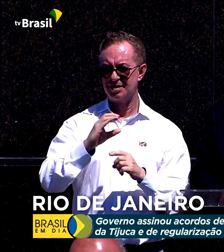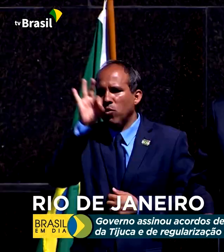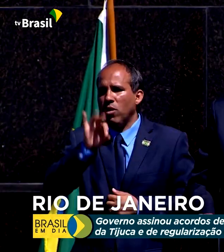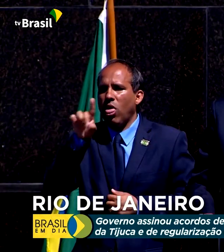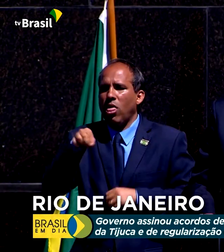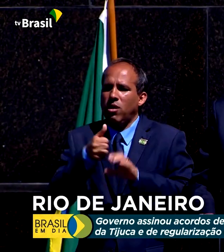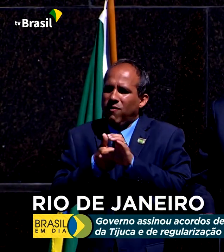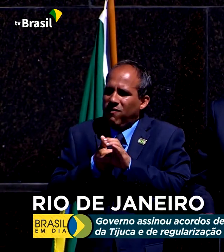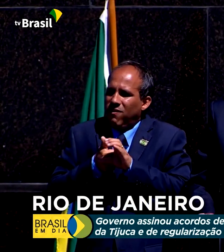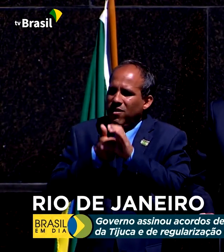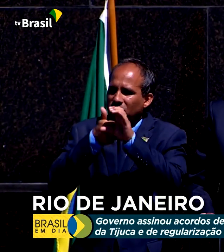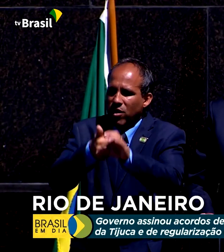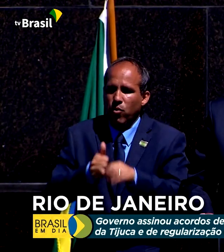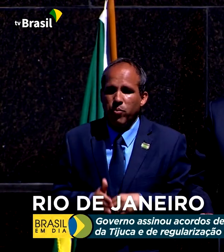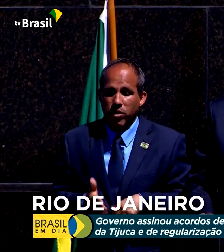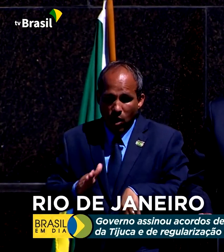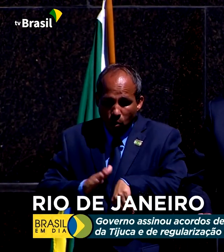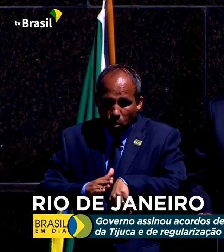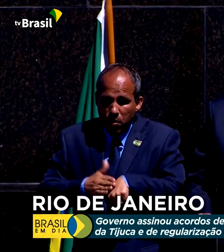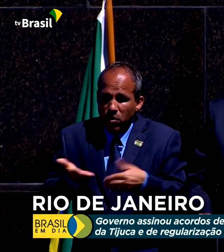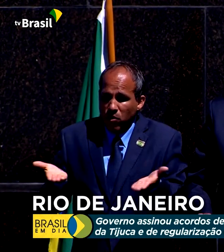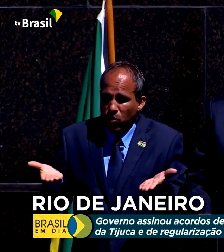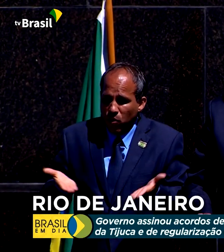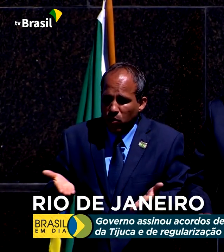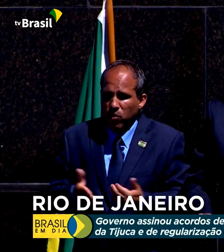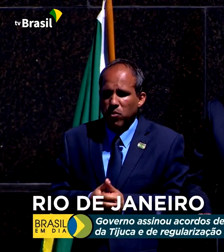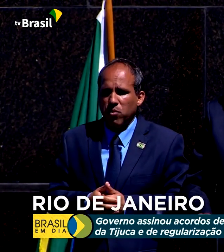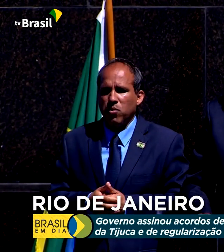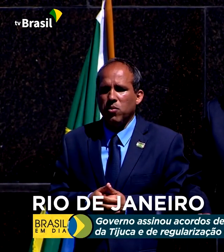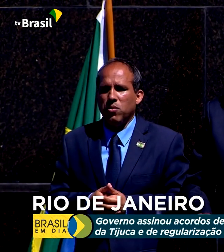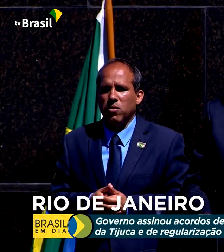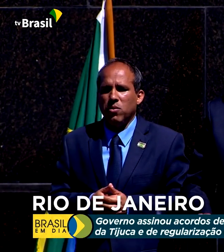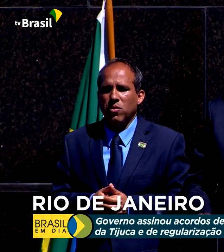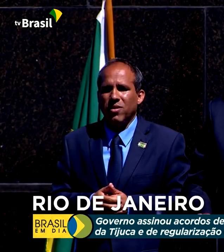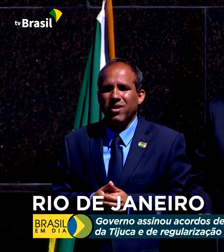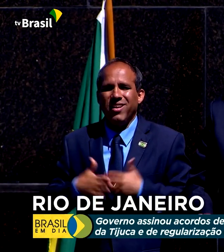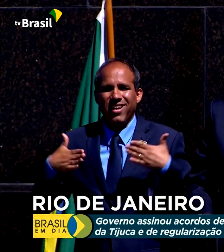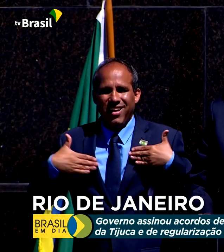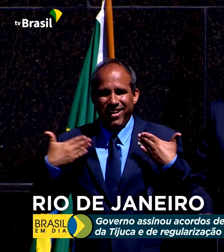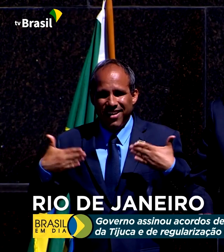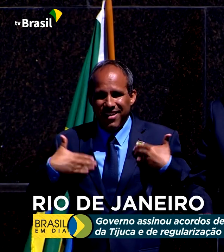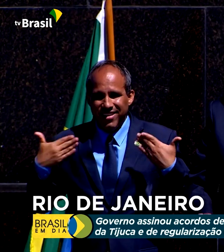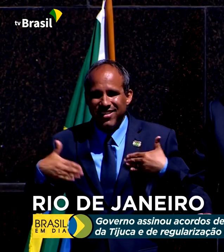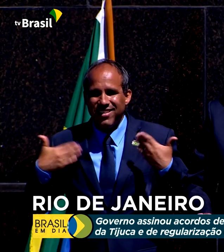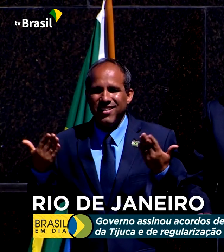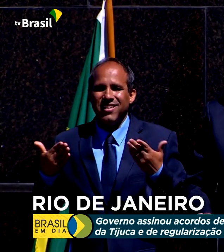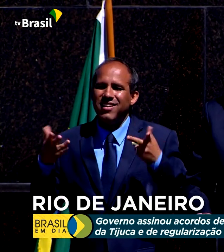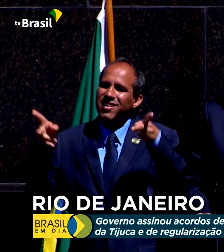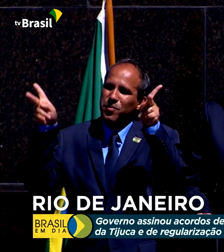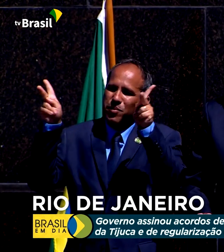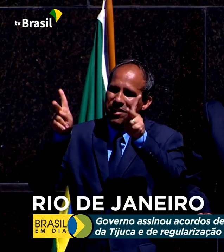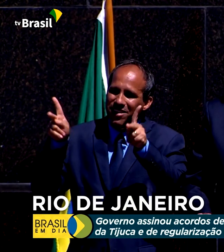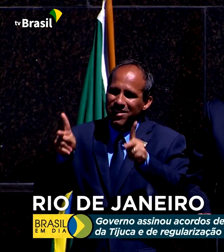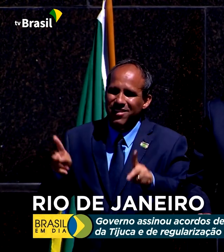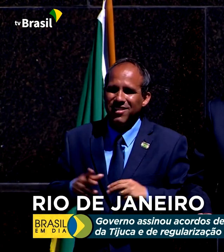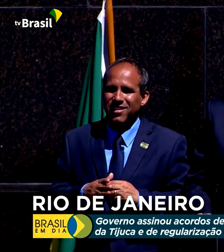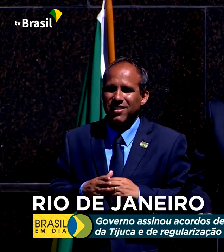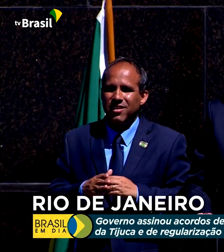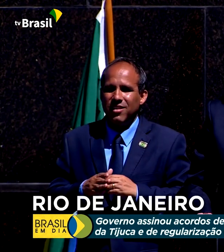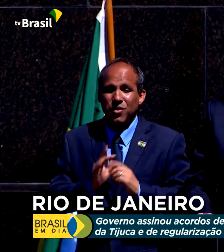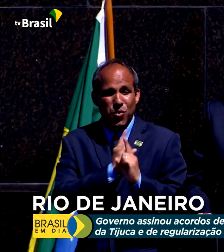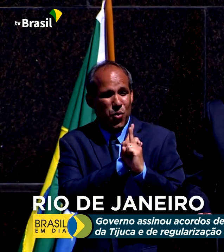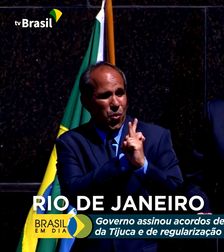existem. Este momento de alegria, de paz, de